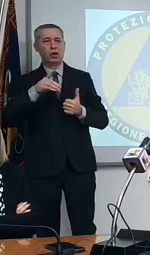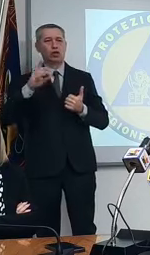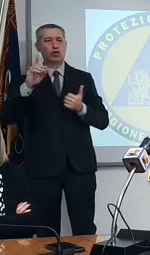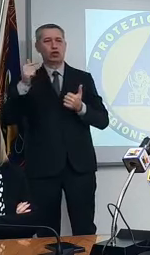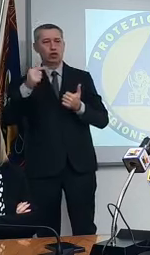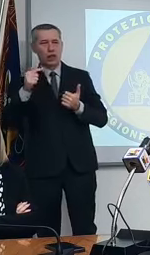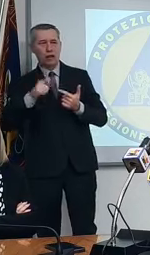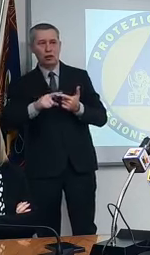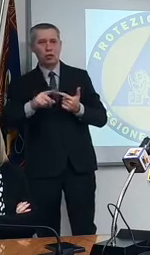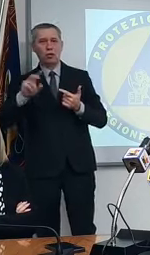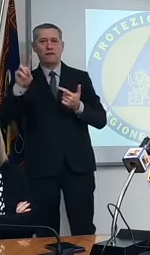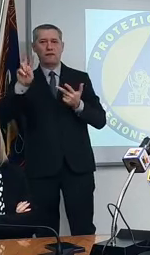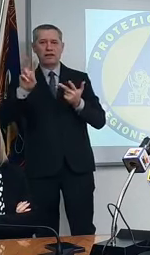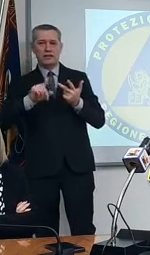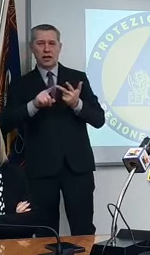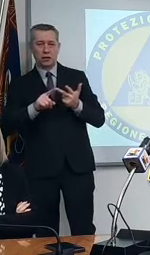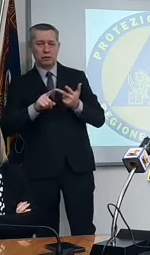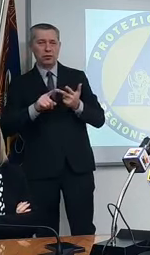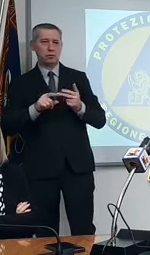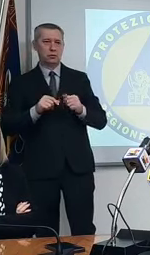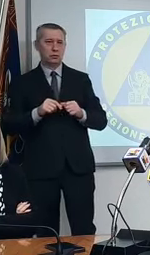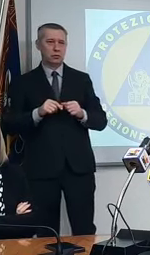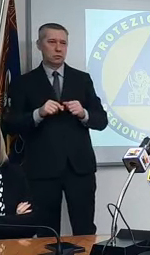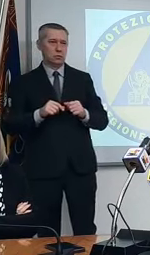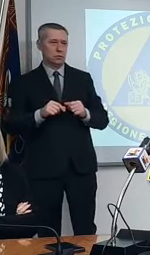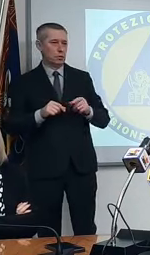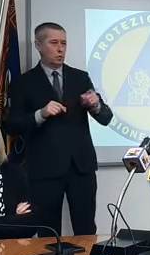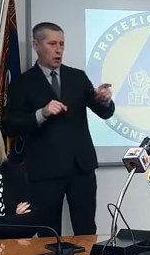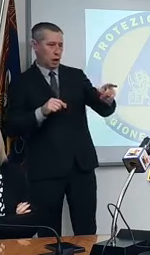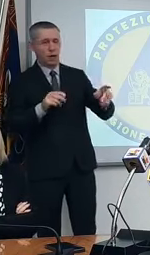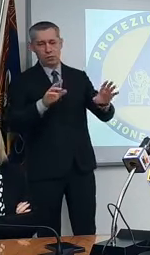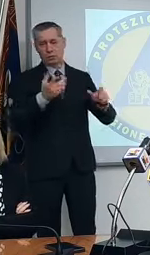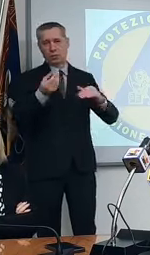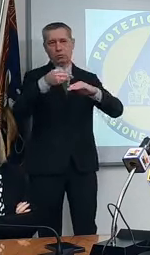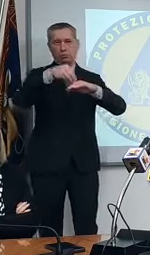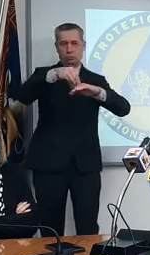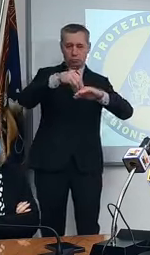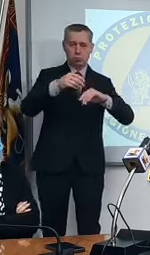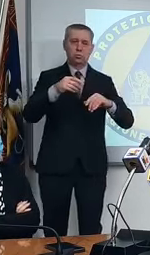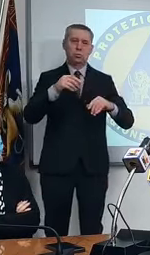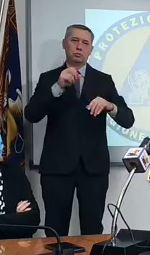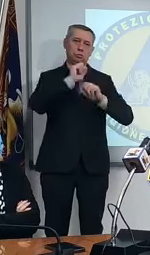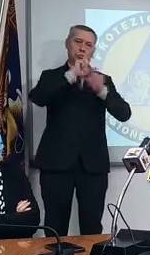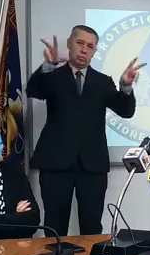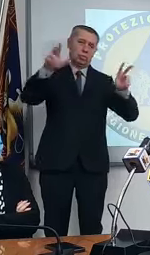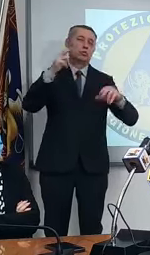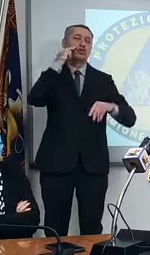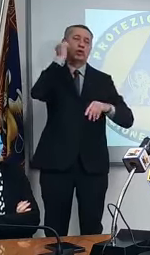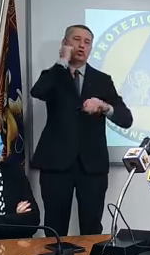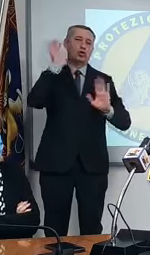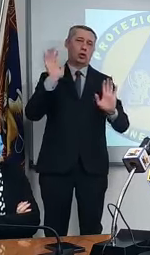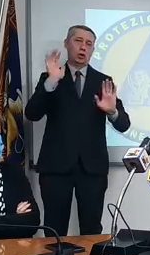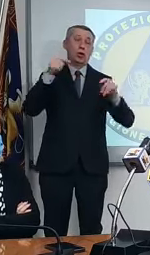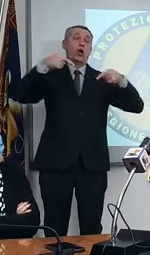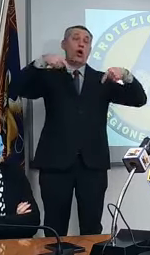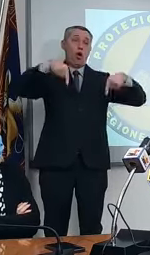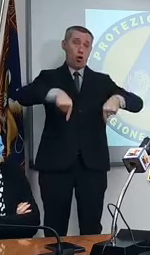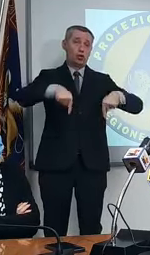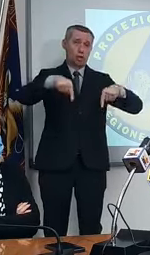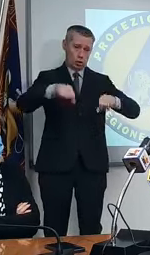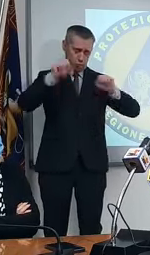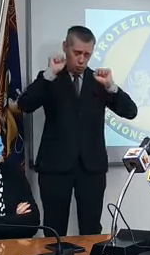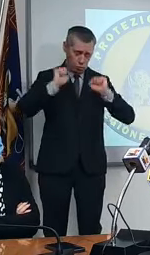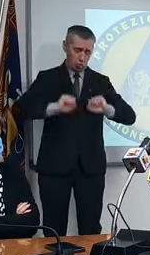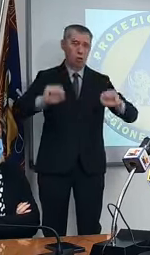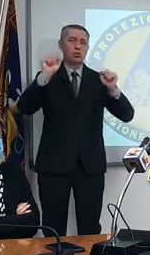Lanzani, ho evitato l'apertura delle scuole, ma diciamolo ai cittadini, ai genitori, domani, oggi, oggi si potevano già